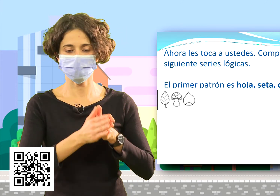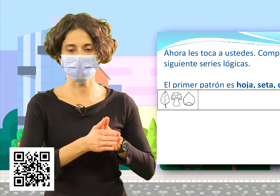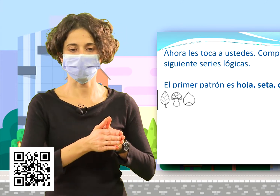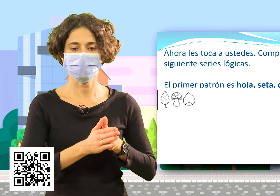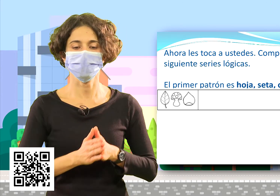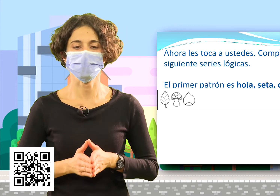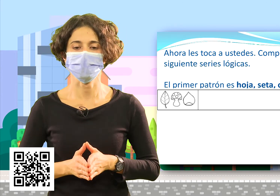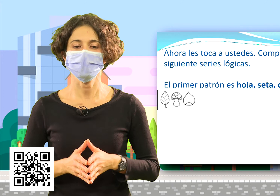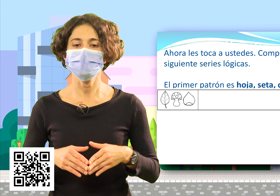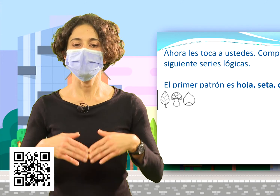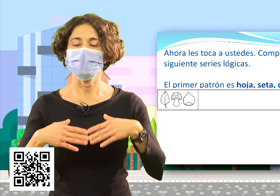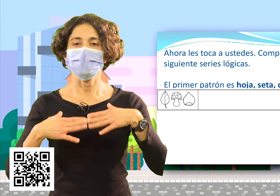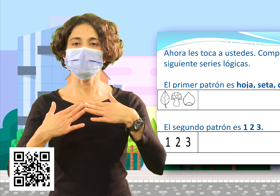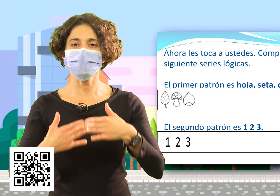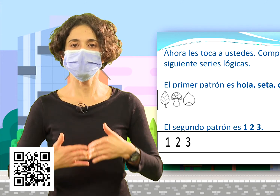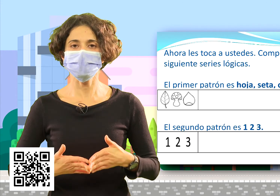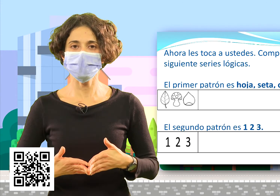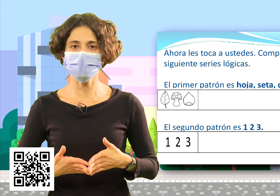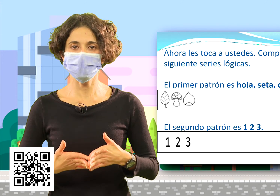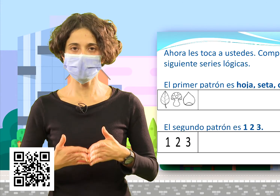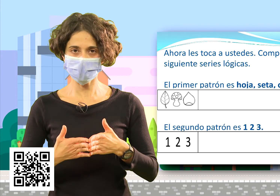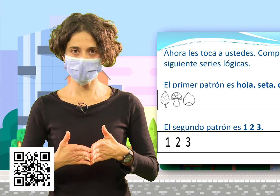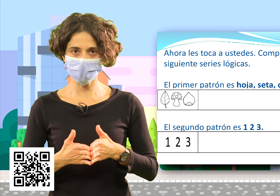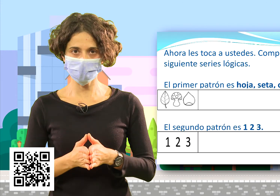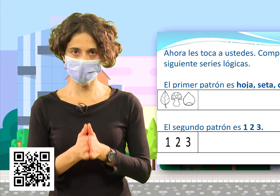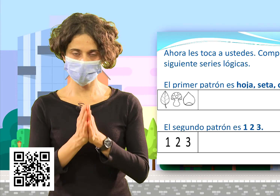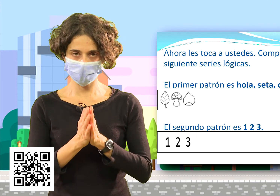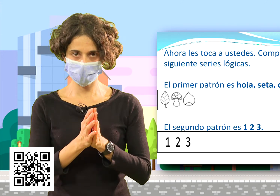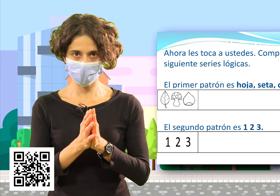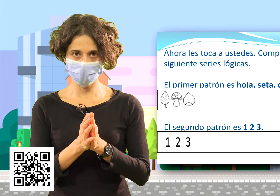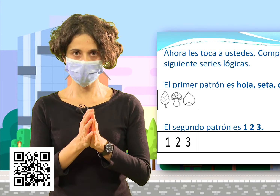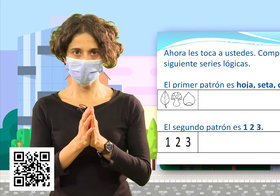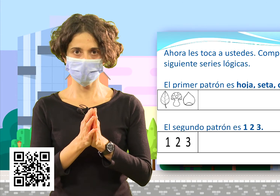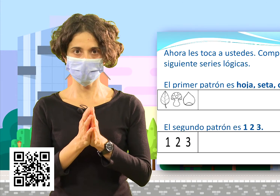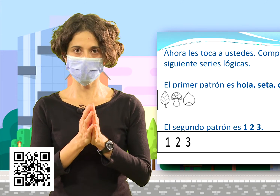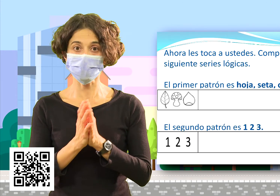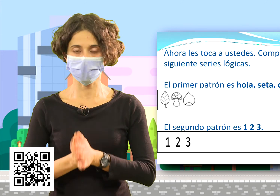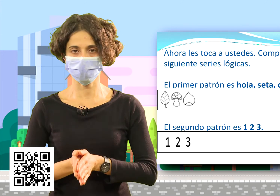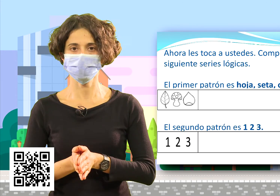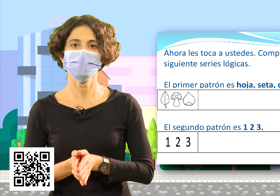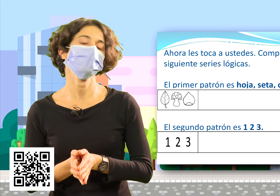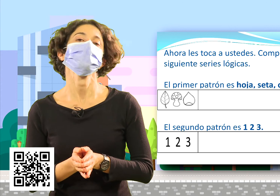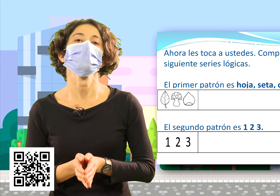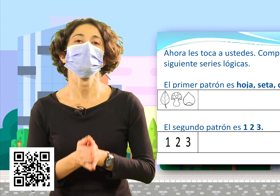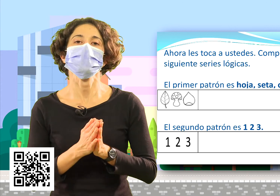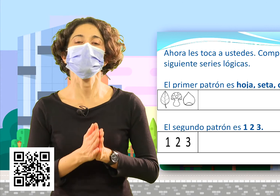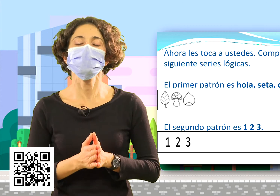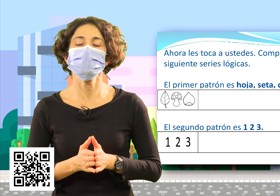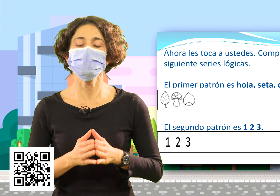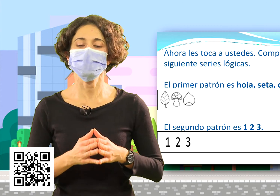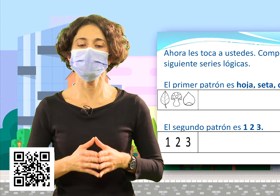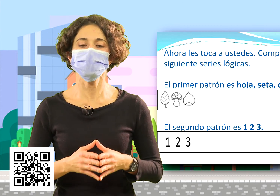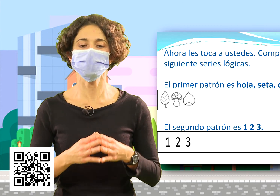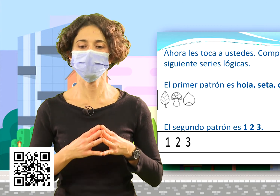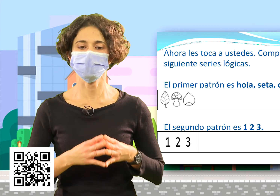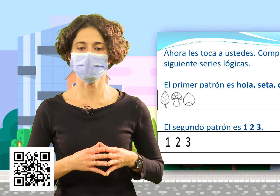-seta-castaña. Muy bien. El siguiente ejercicio lo vamos a hacer con números. El uno,